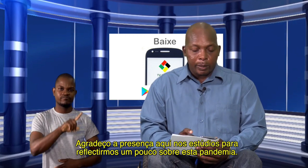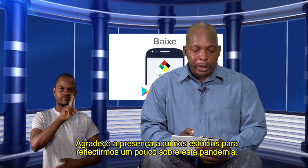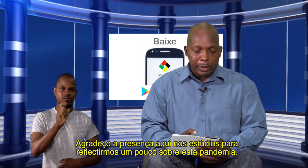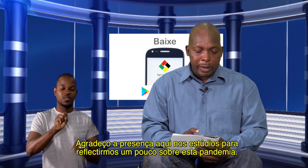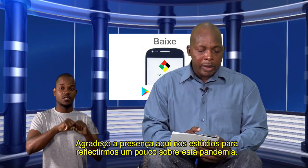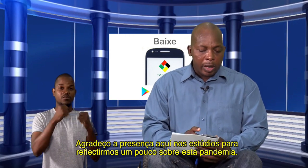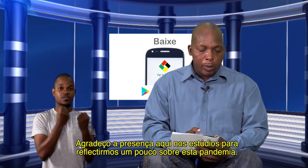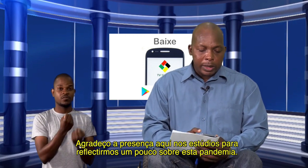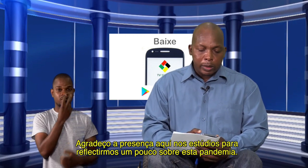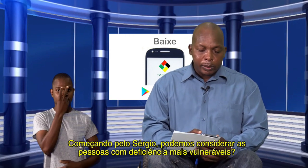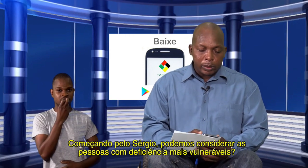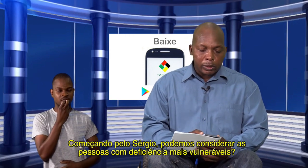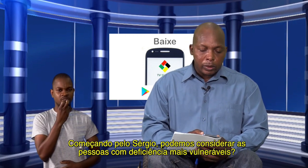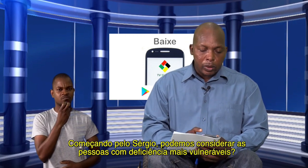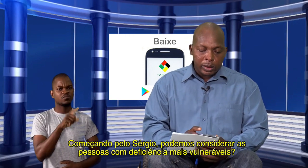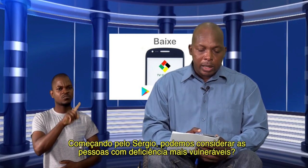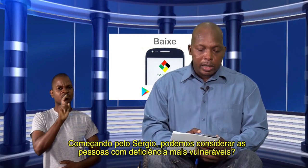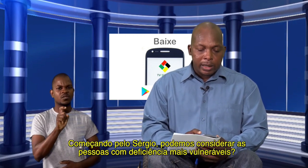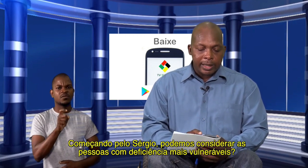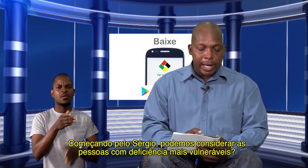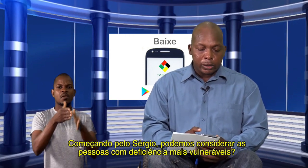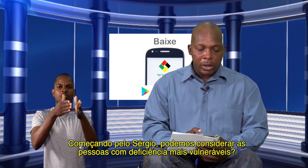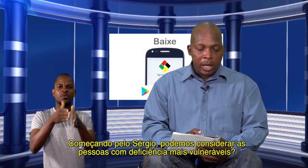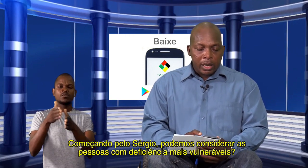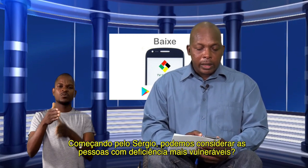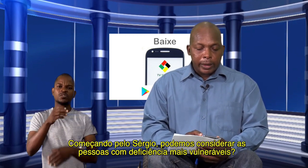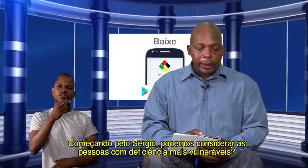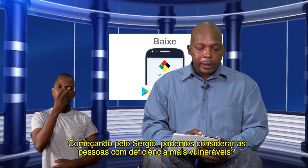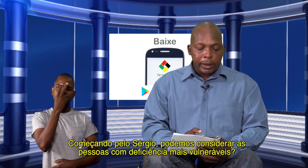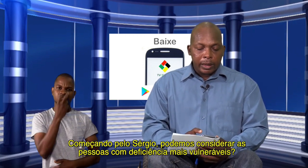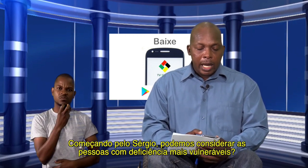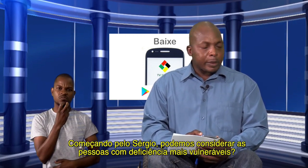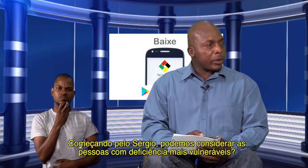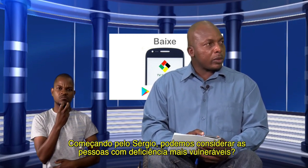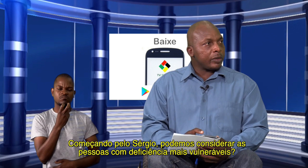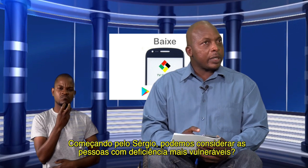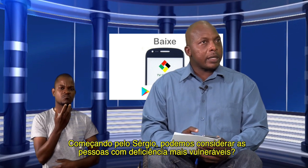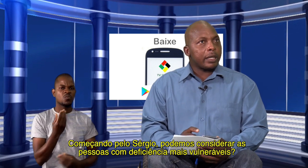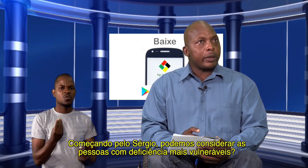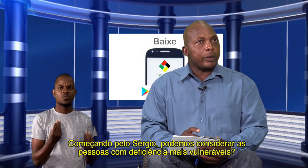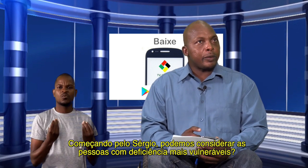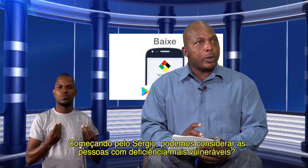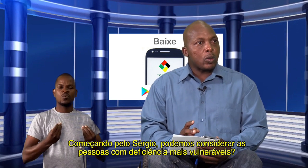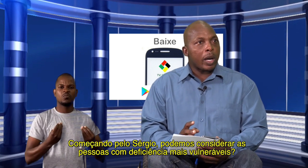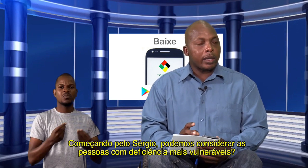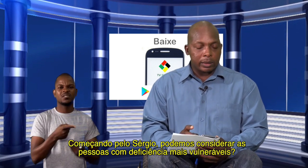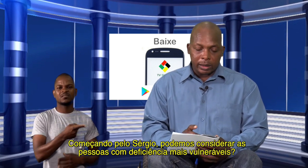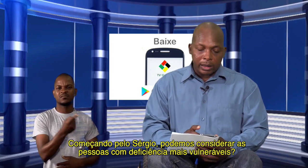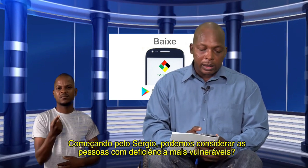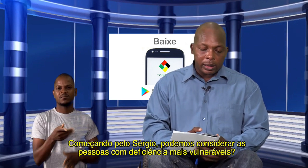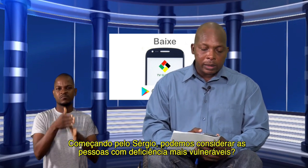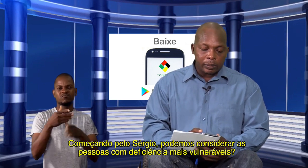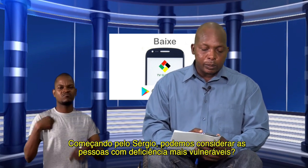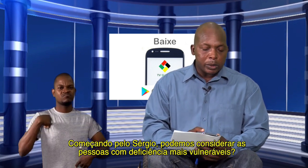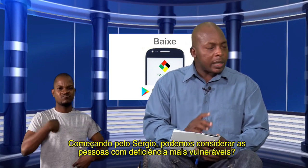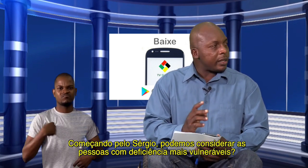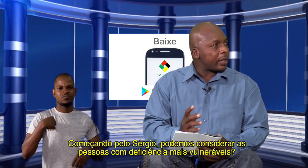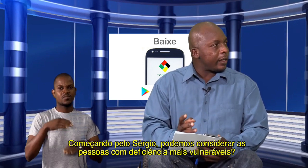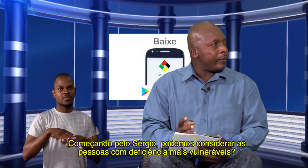pandemia. Começando por o Dr. Sérgio, as pessoas com deficiência visual, podia dizer que